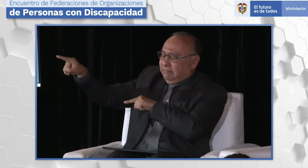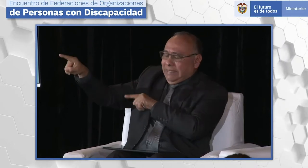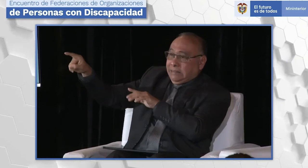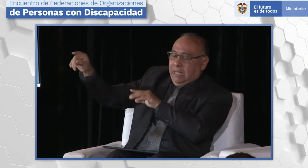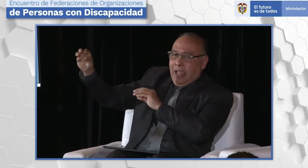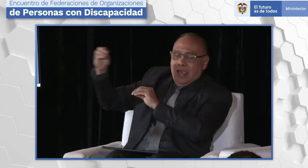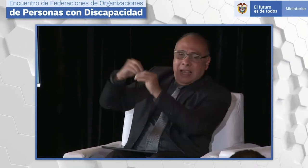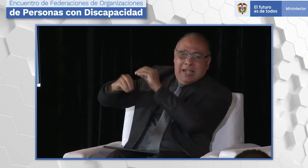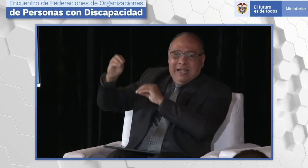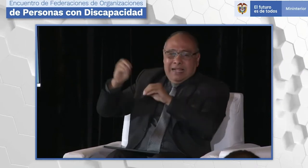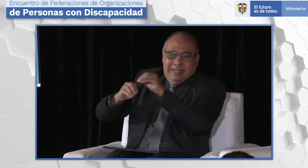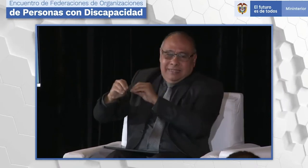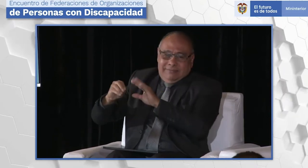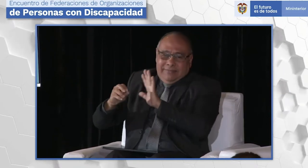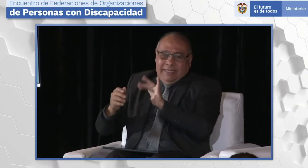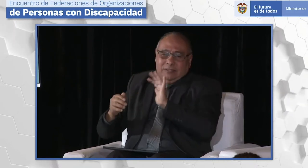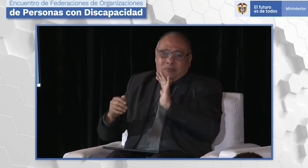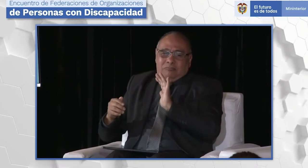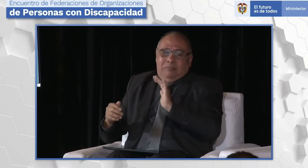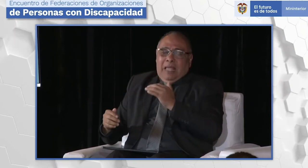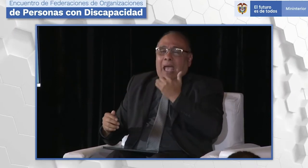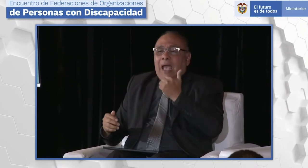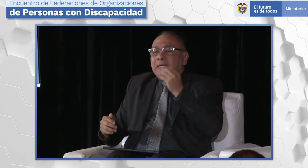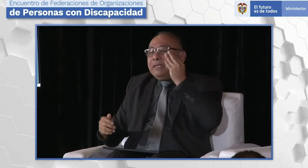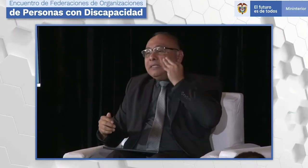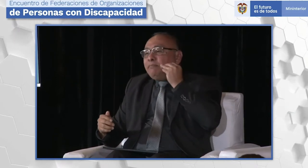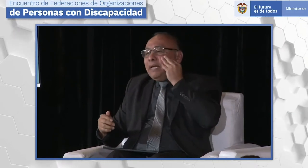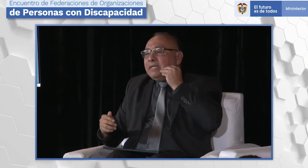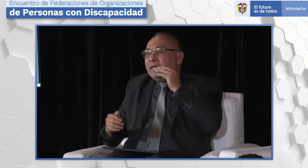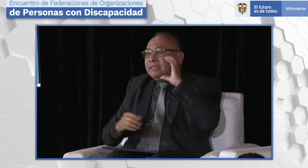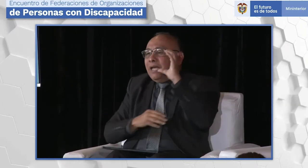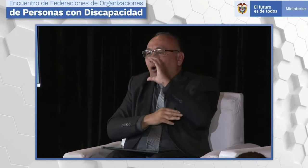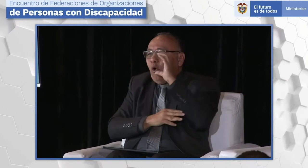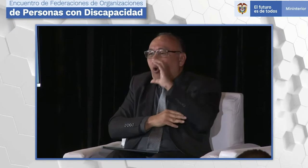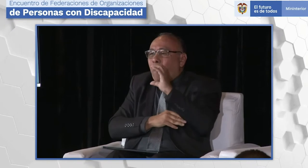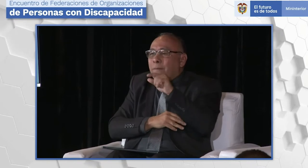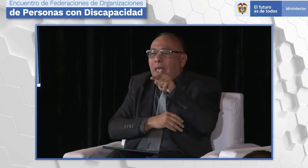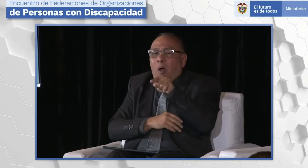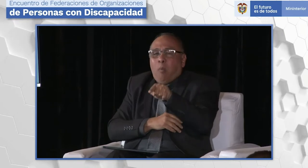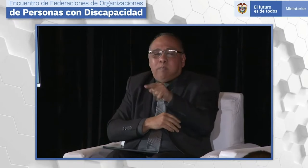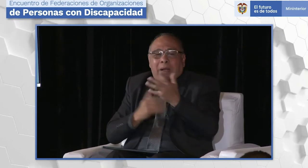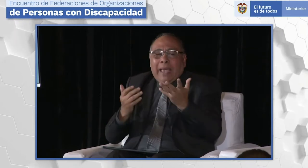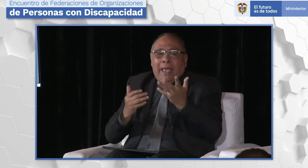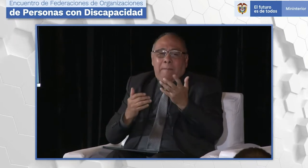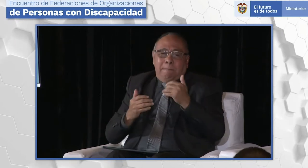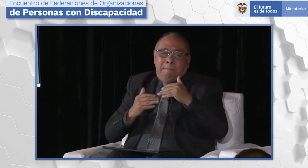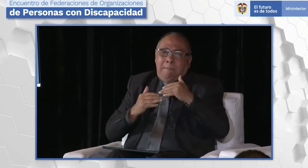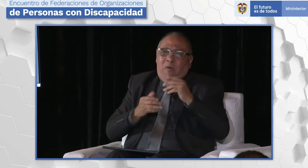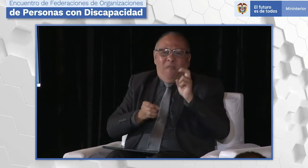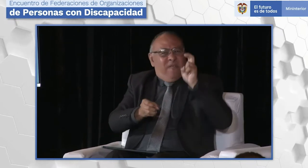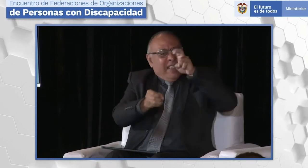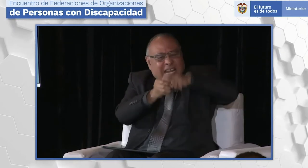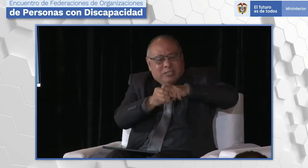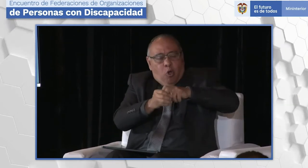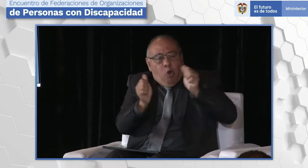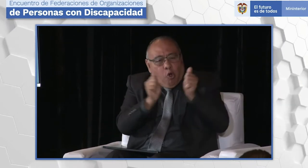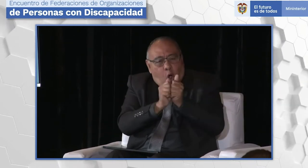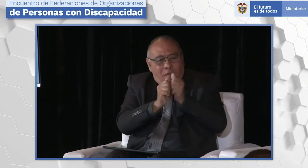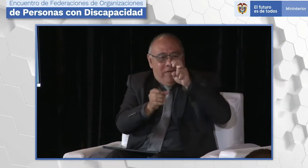como una confederación, entonces empezamos a tener como esas confusiones o esos vacíos. Entonces dijimos, no. Entonces, a partir de la experiencia que